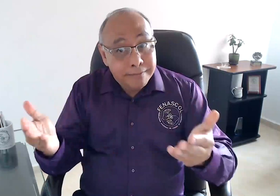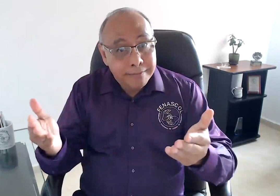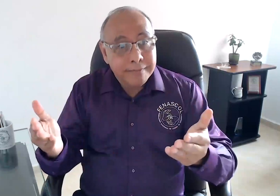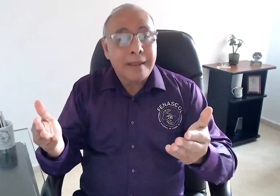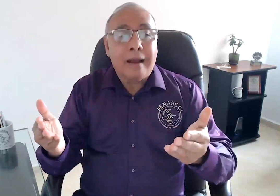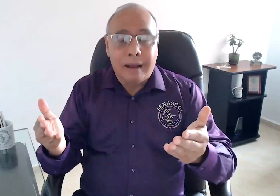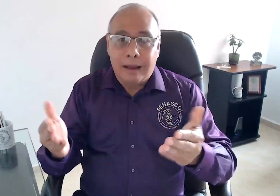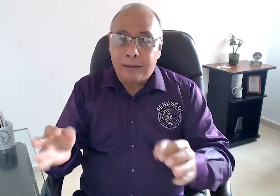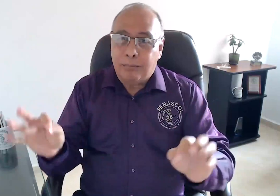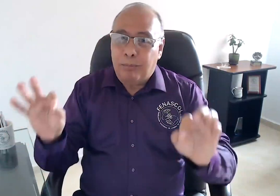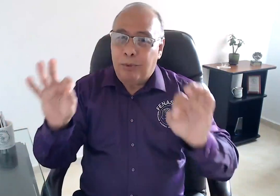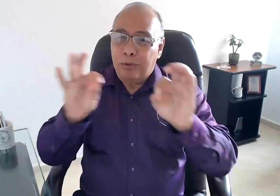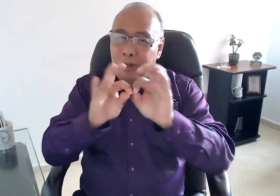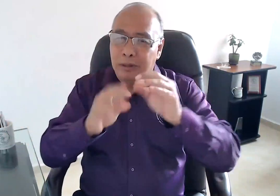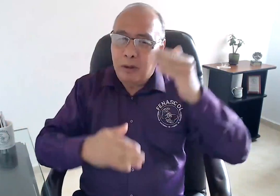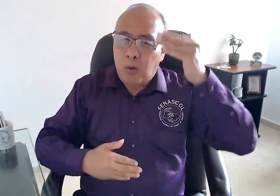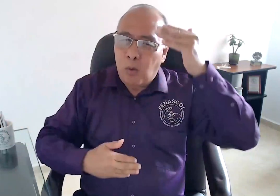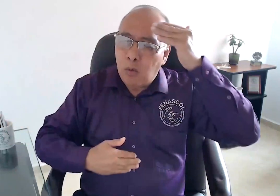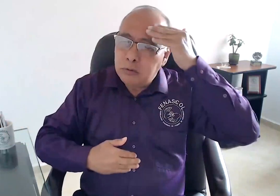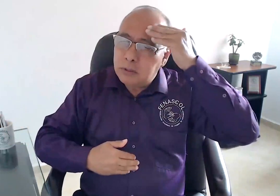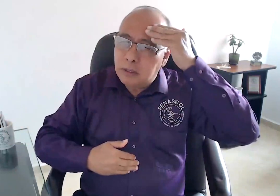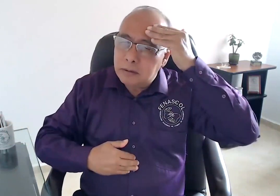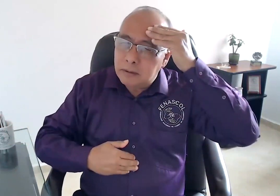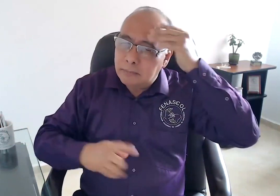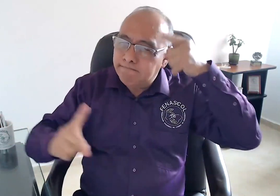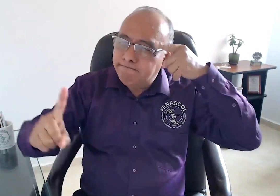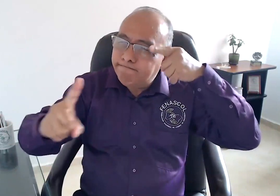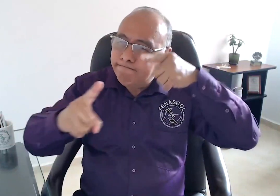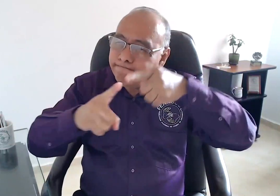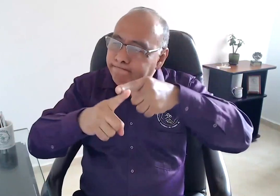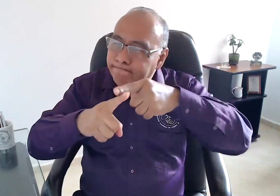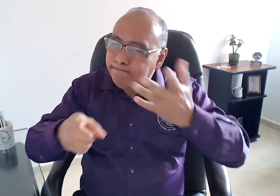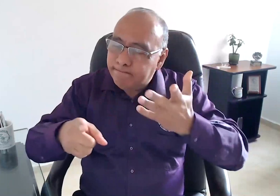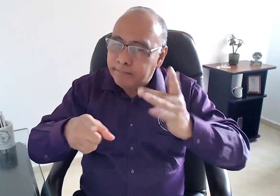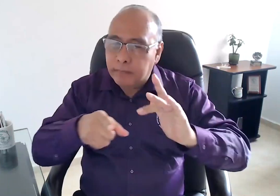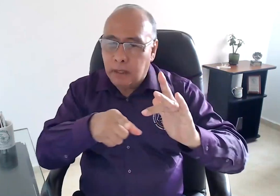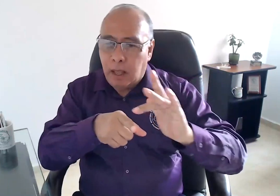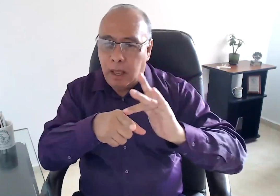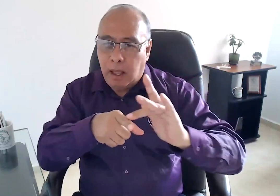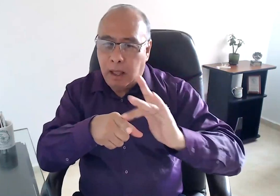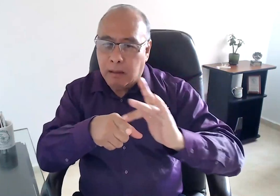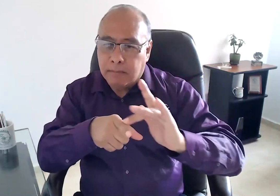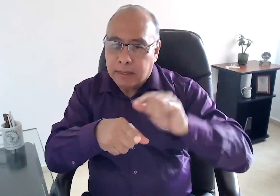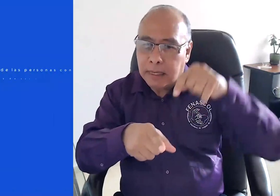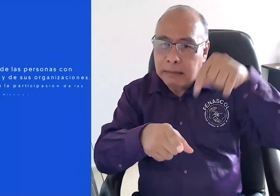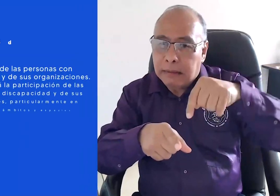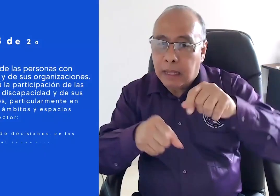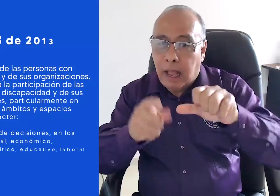También es importante resaltar la toma de conciencia frente a la implementación del artículo